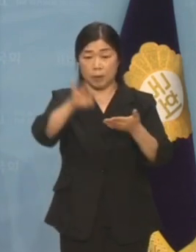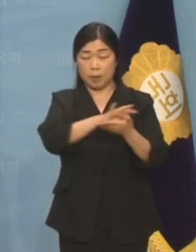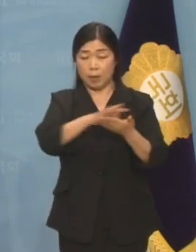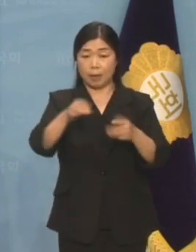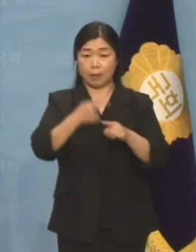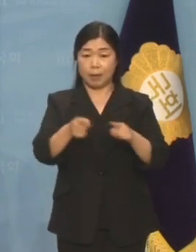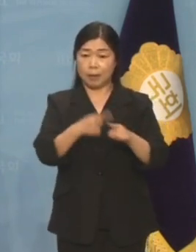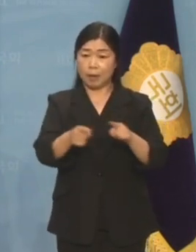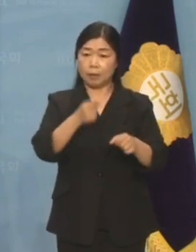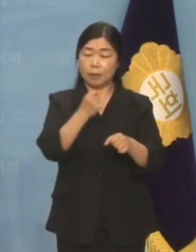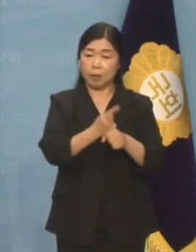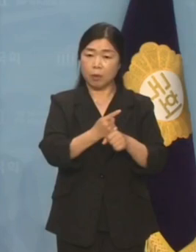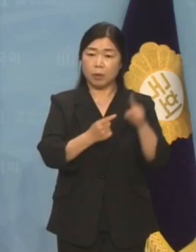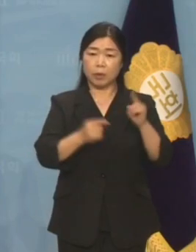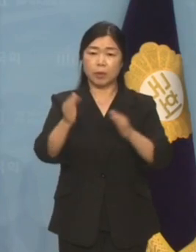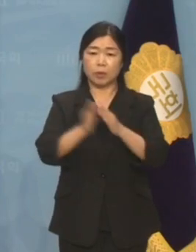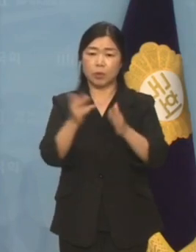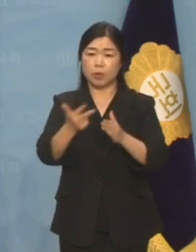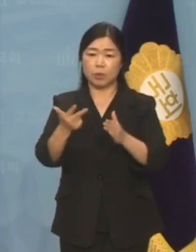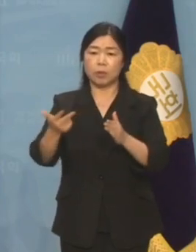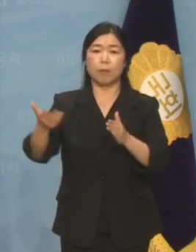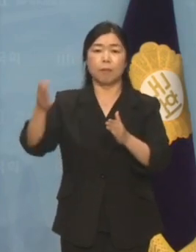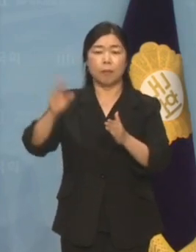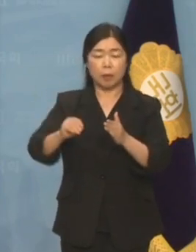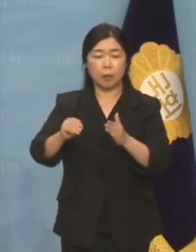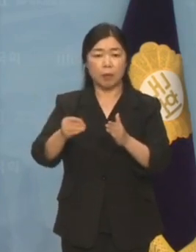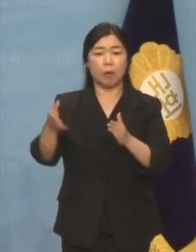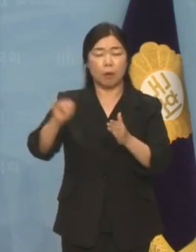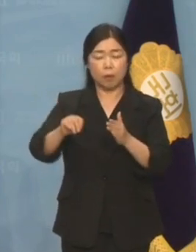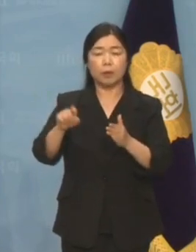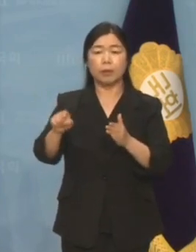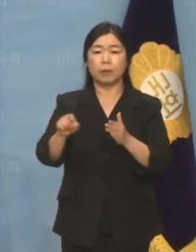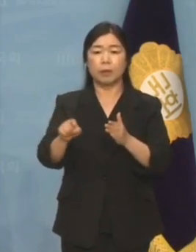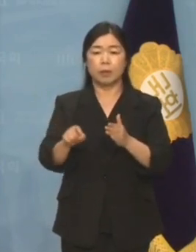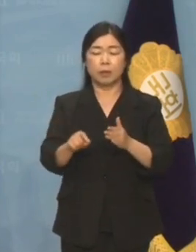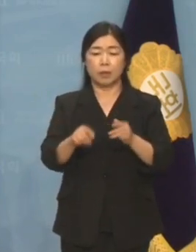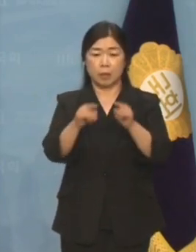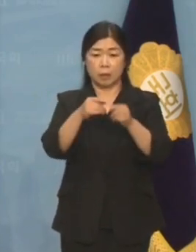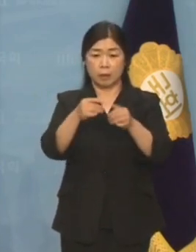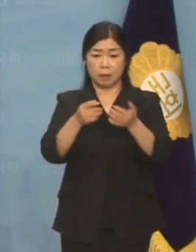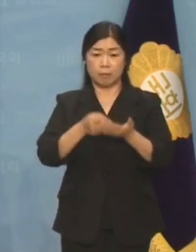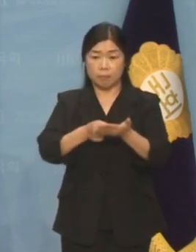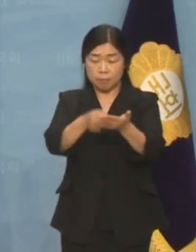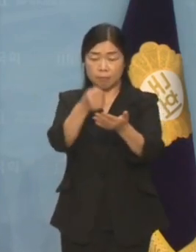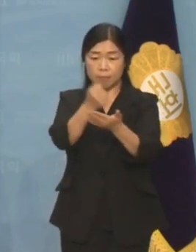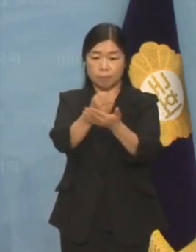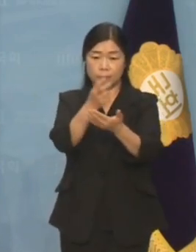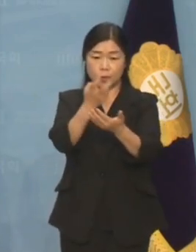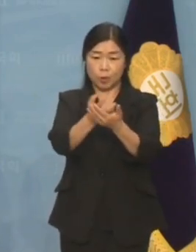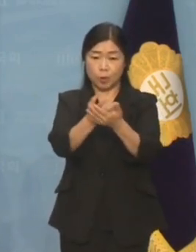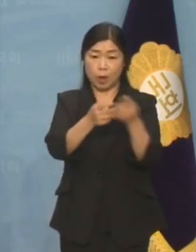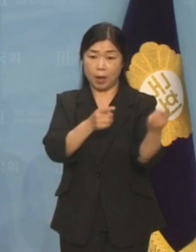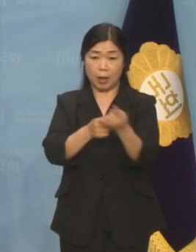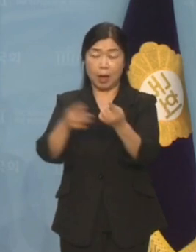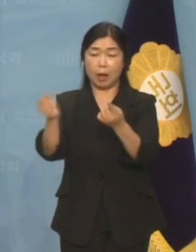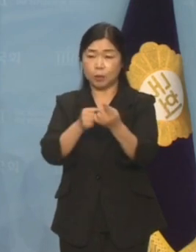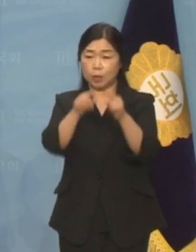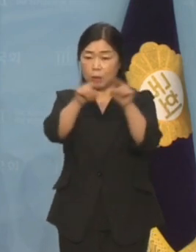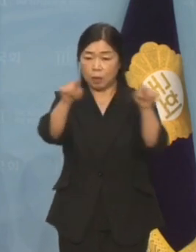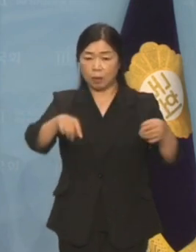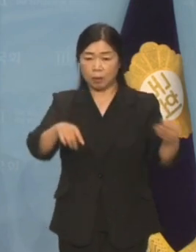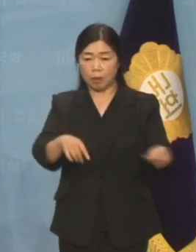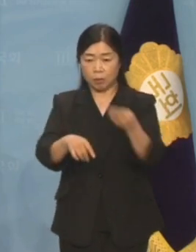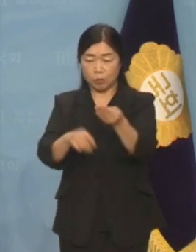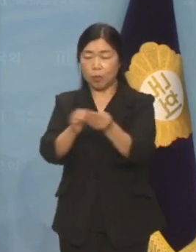양평군의 한 장짜리 의견서로 바뀌었다는 것을 누가 믿을 수 있겠습니까? 더욱이